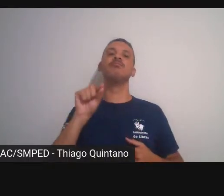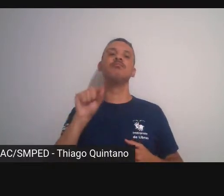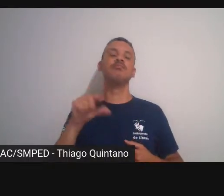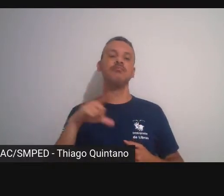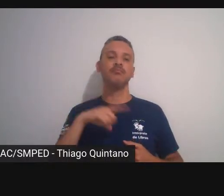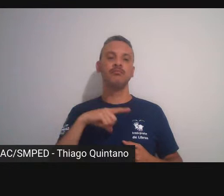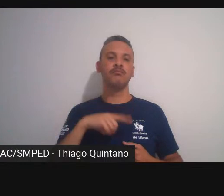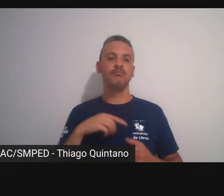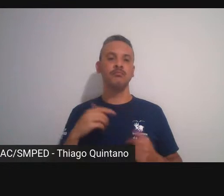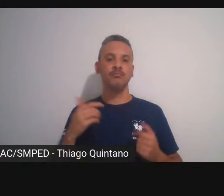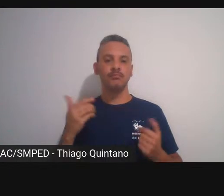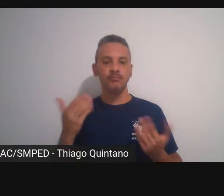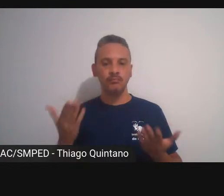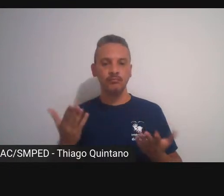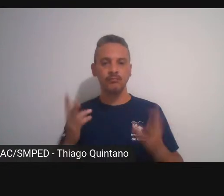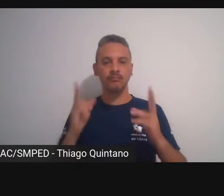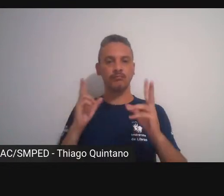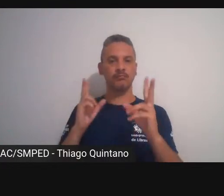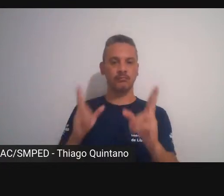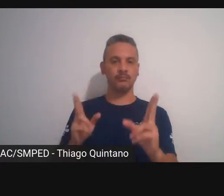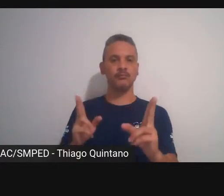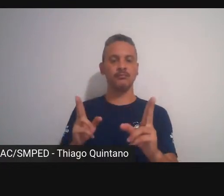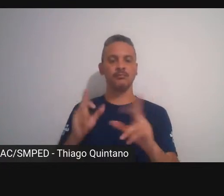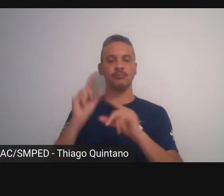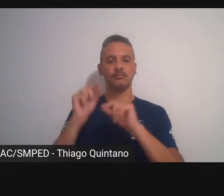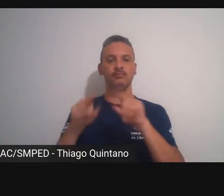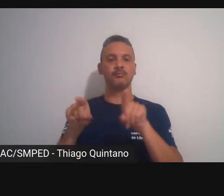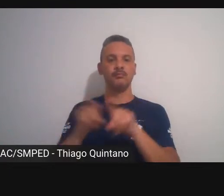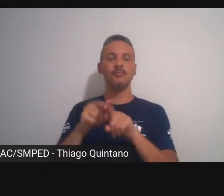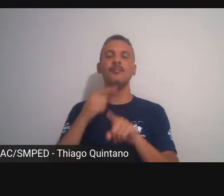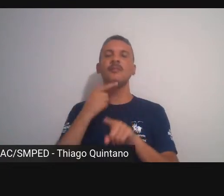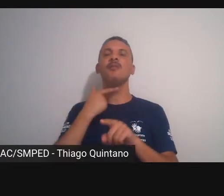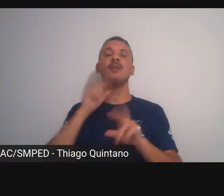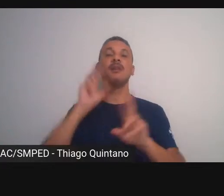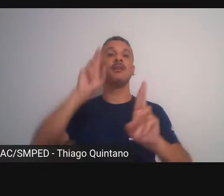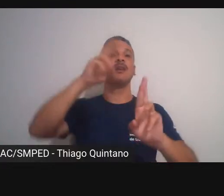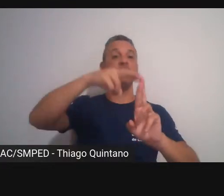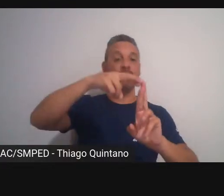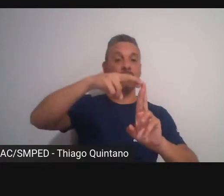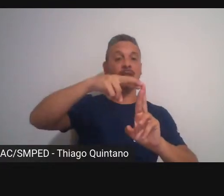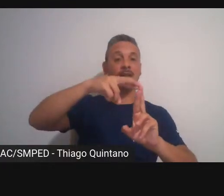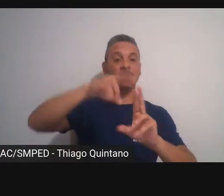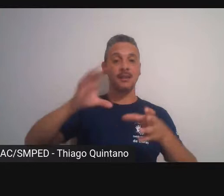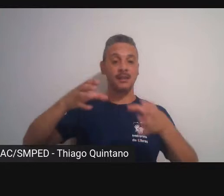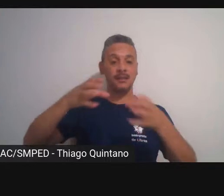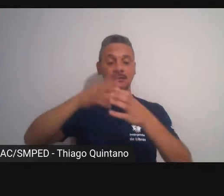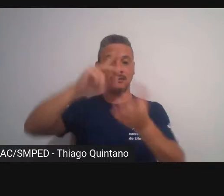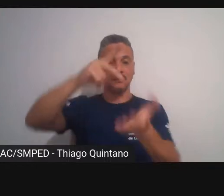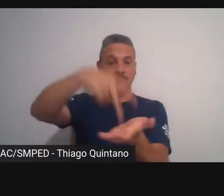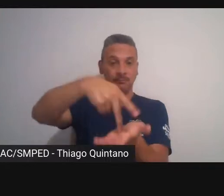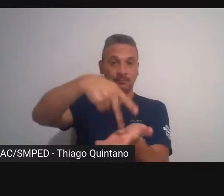também estar querendo representar uma realidade